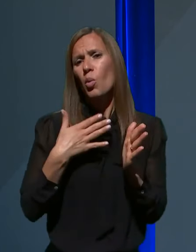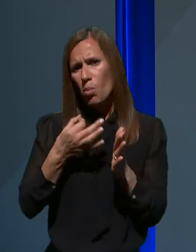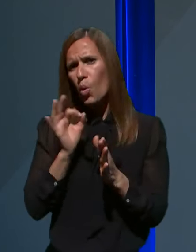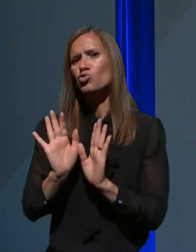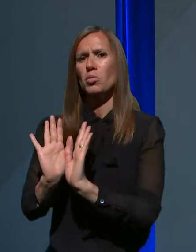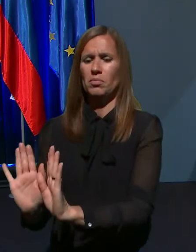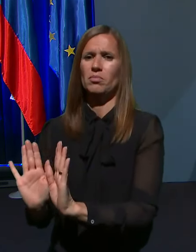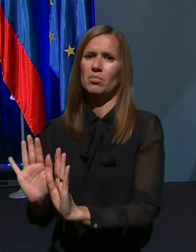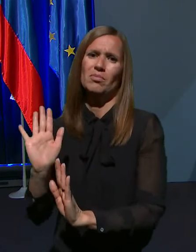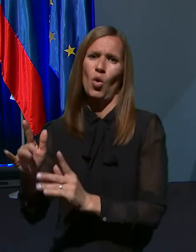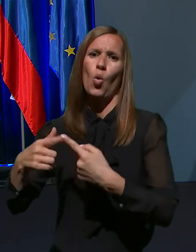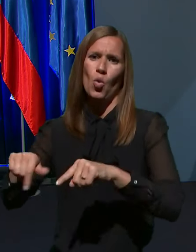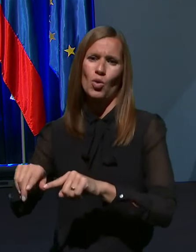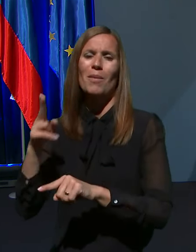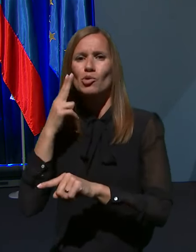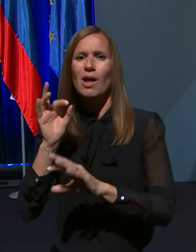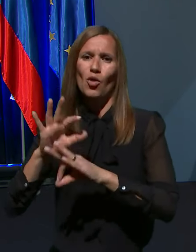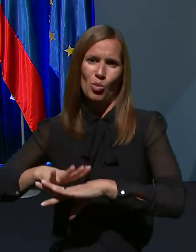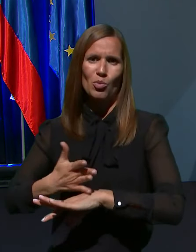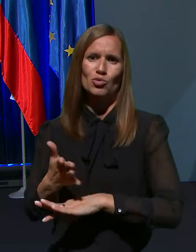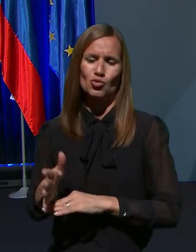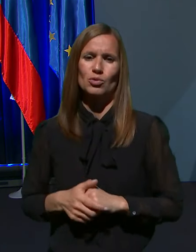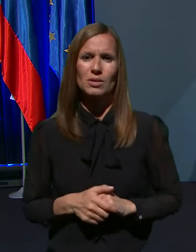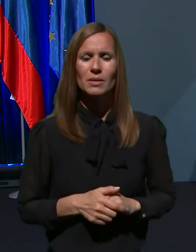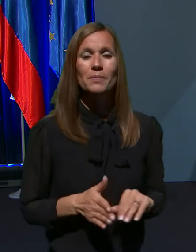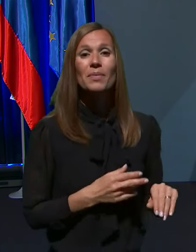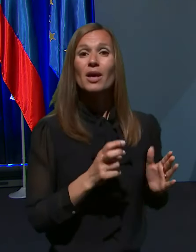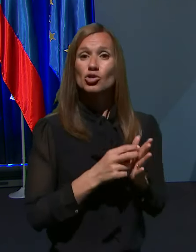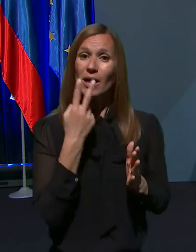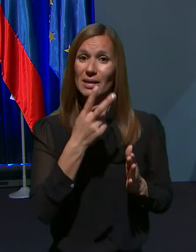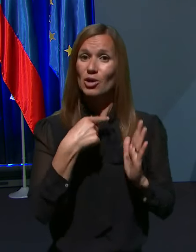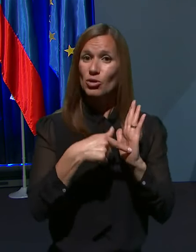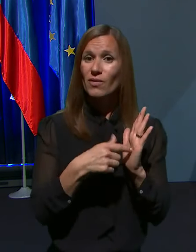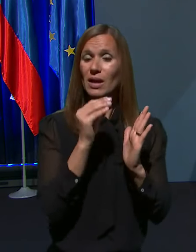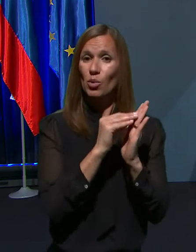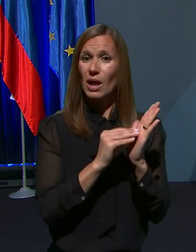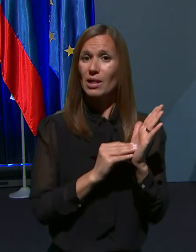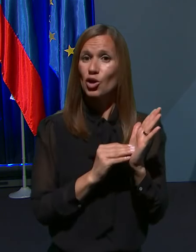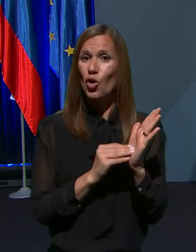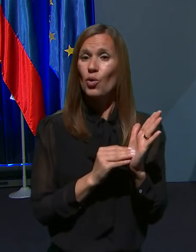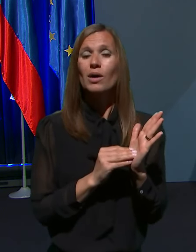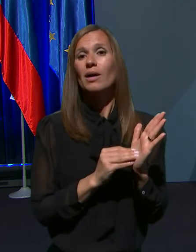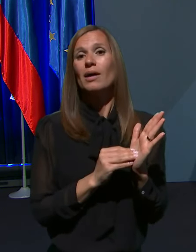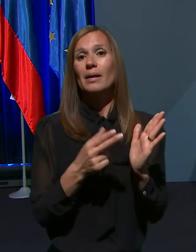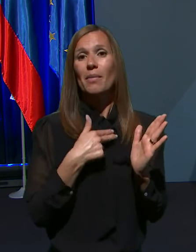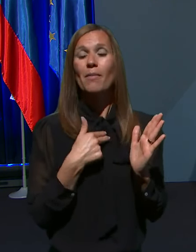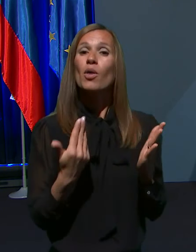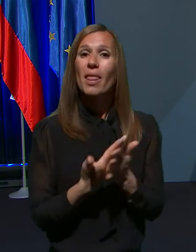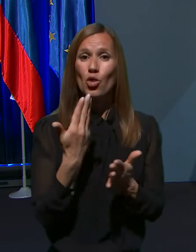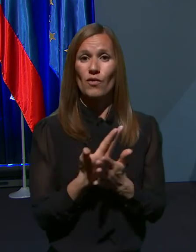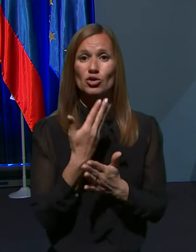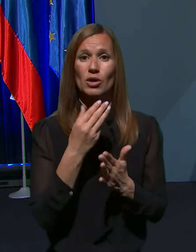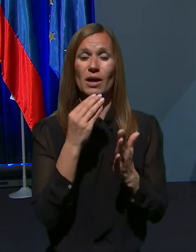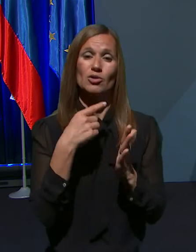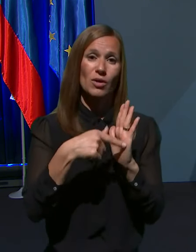Ministro Ganter, samo še eno vprašanje glede številk in podatkov. Znani so torej najnovejši, najnovejša števila,